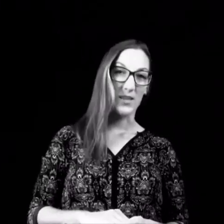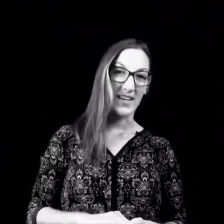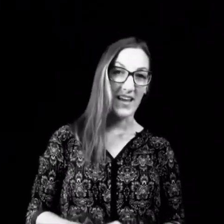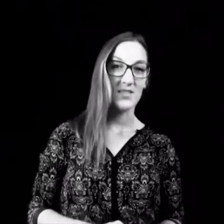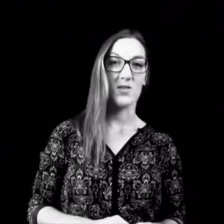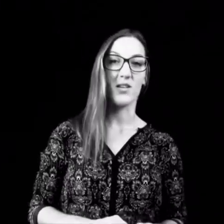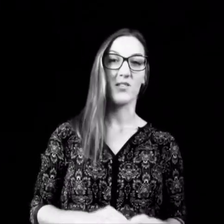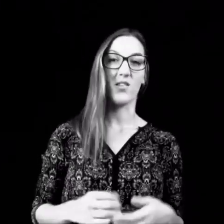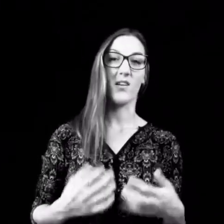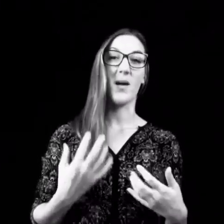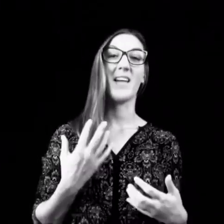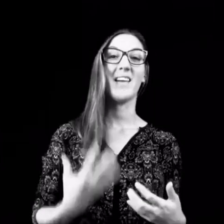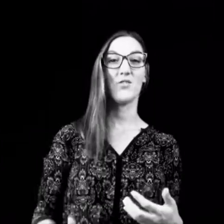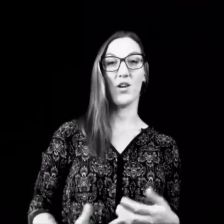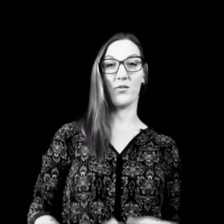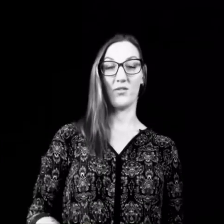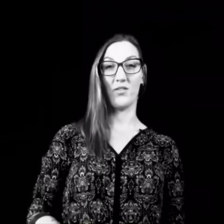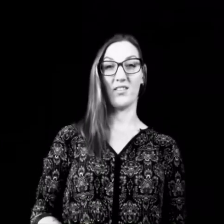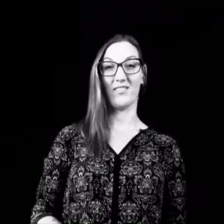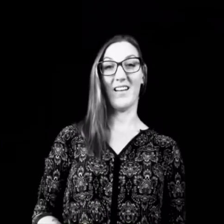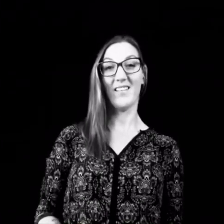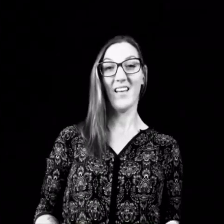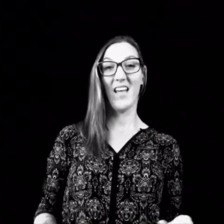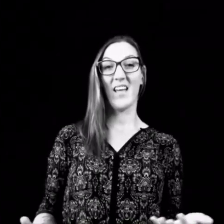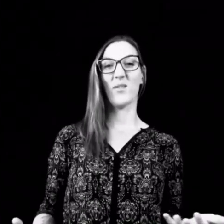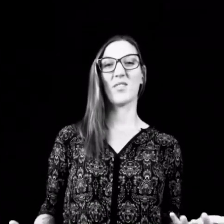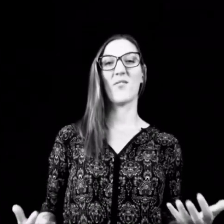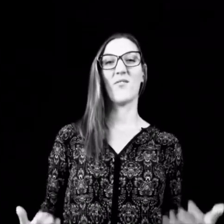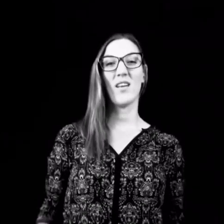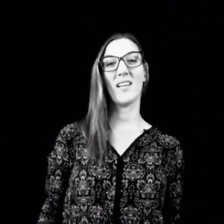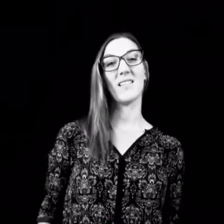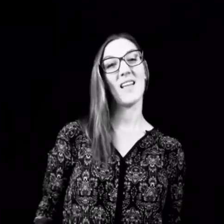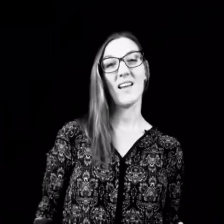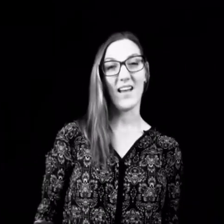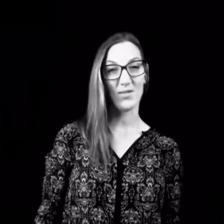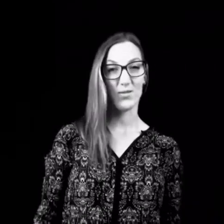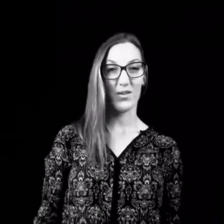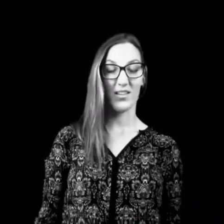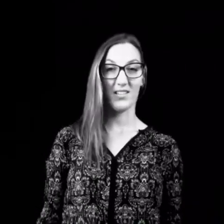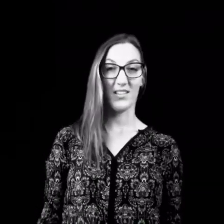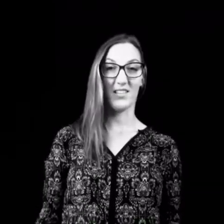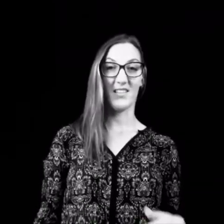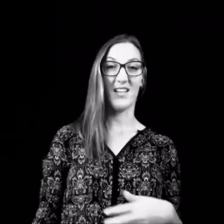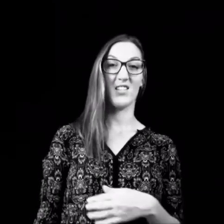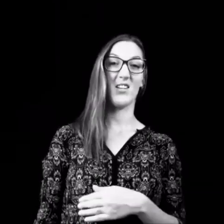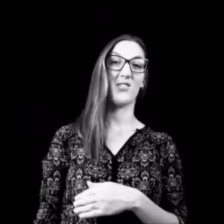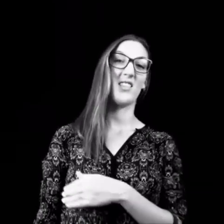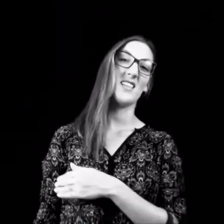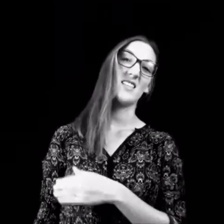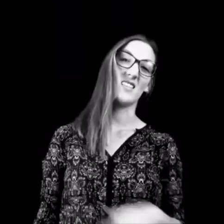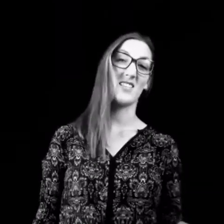gehen sollten, sondern mal hinschauen sollten. Denn in unserer wirklich sehr leistungsorientierten Gesellschaft ist es